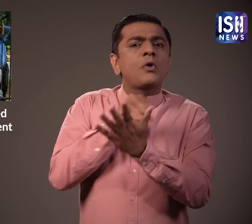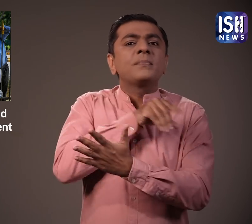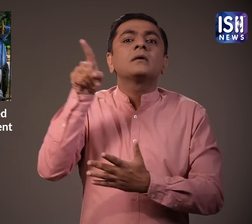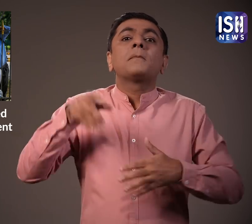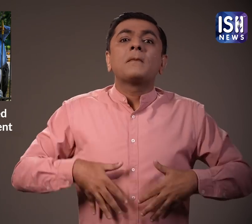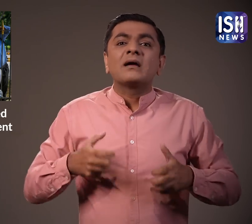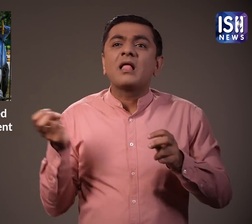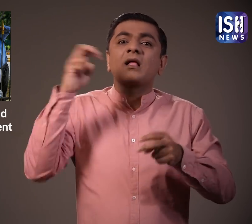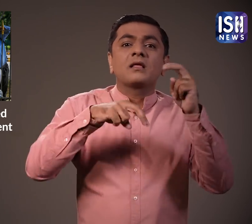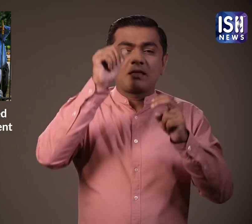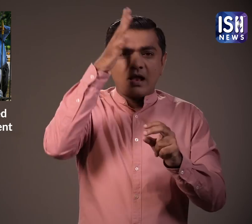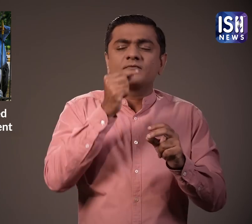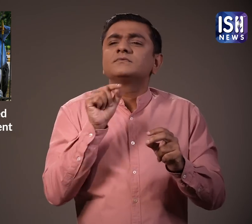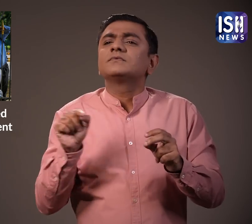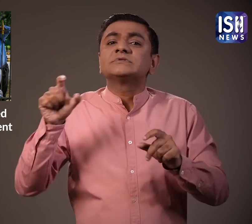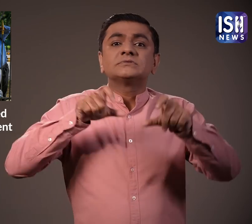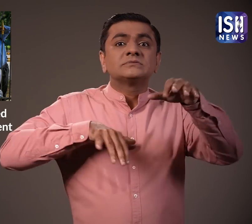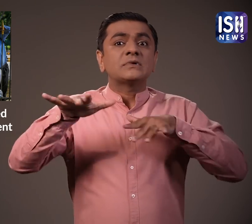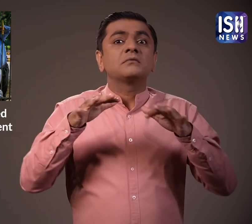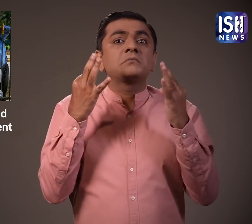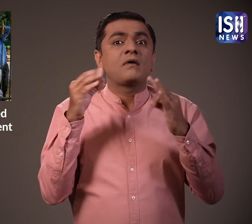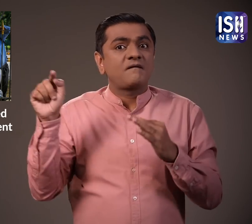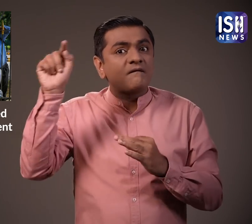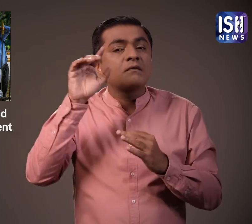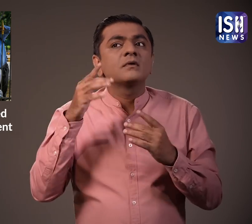कि दिल्ली ने शेहर में लंगूर के कट आउट लगाये है